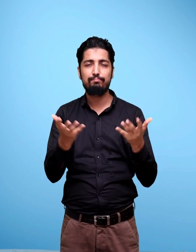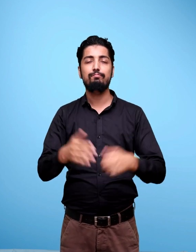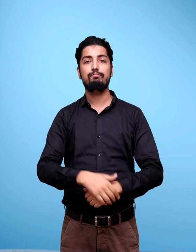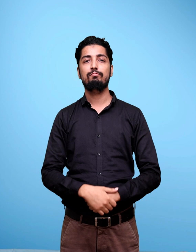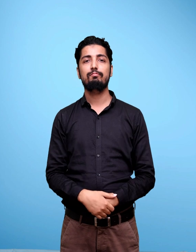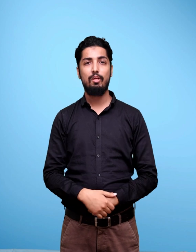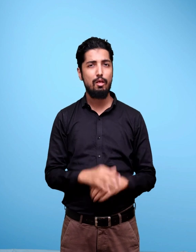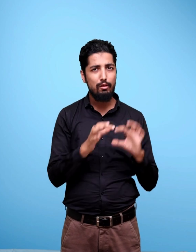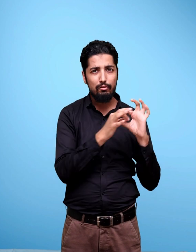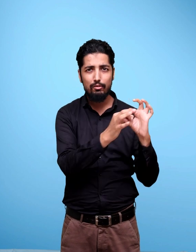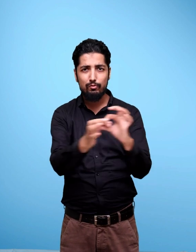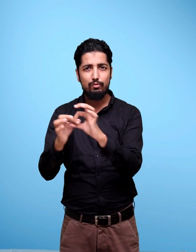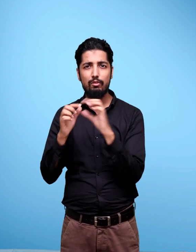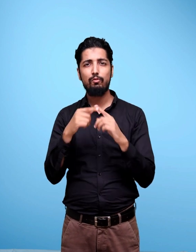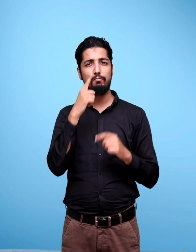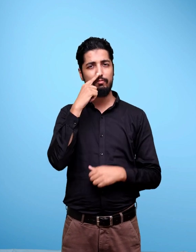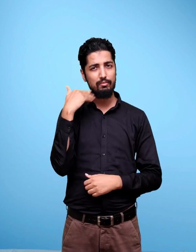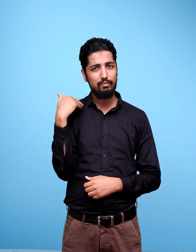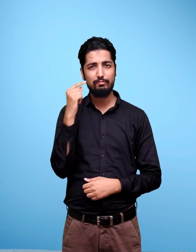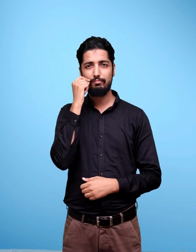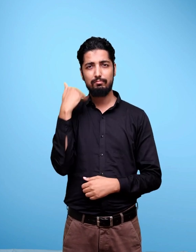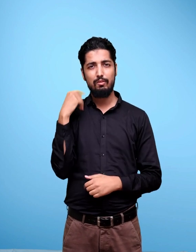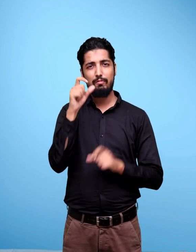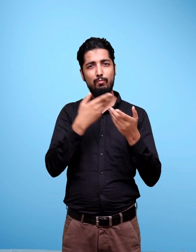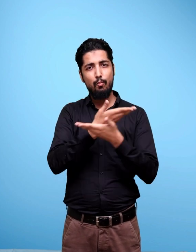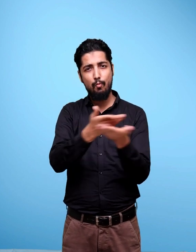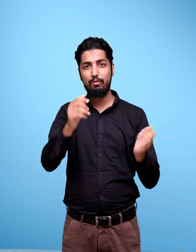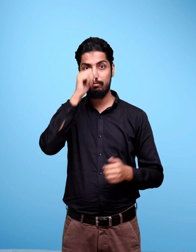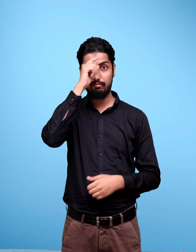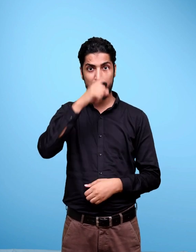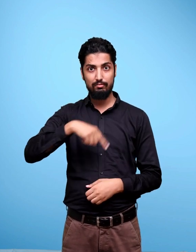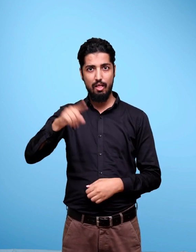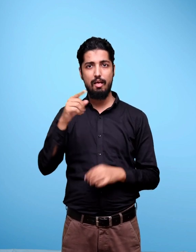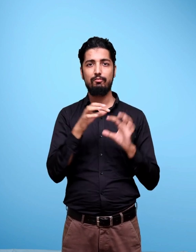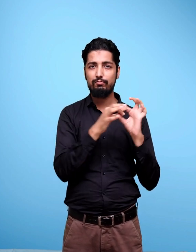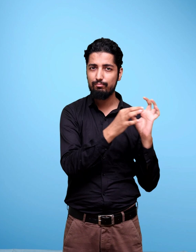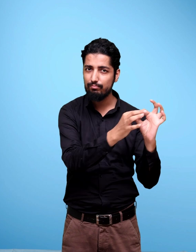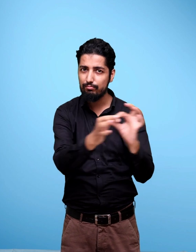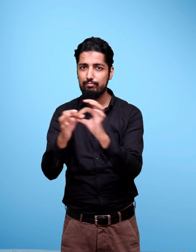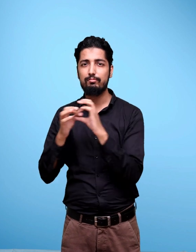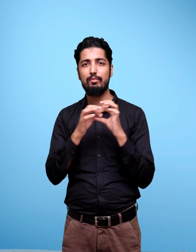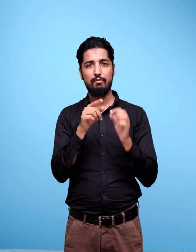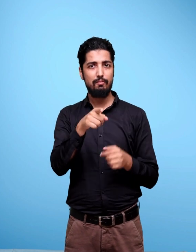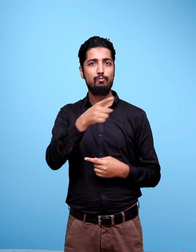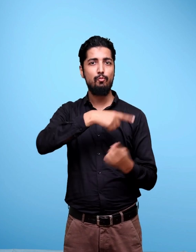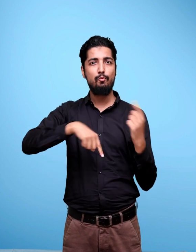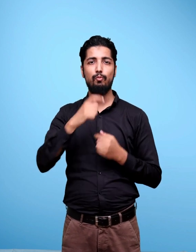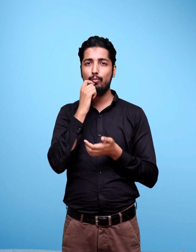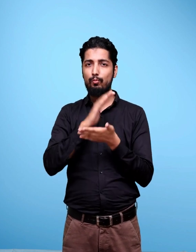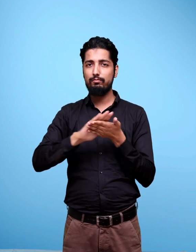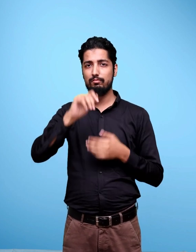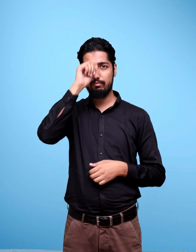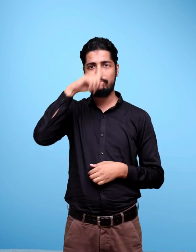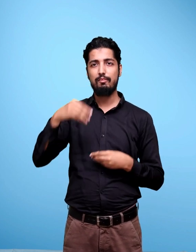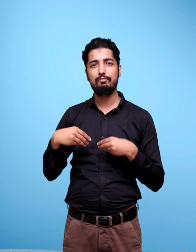Day Of November 1949 Do Hereby Adopt Enact And Give To Ourselves